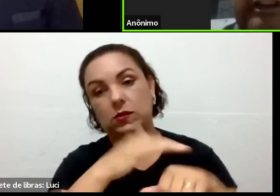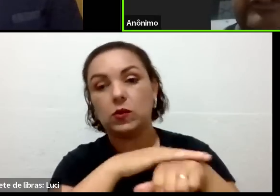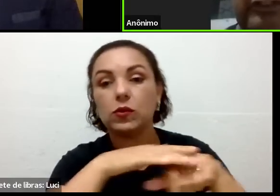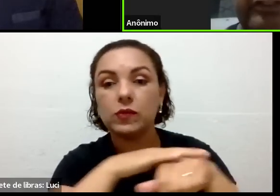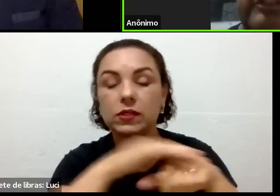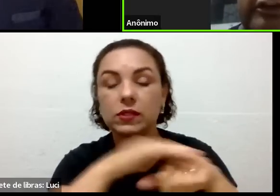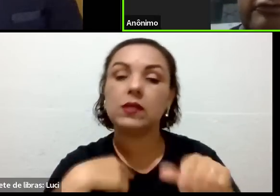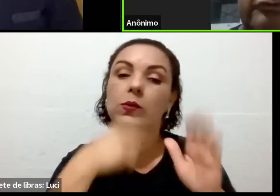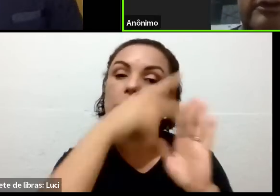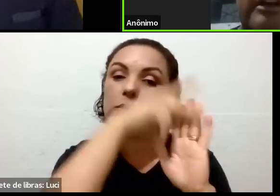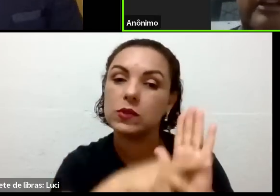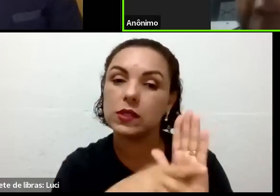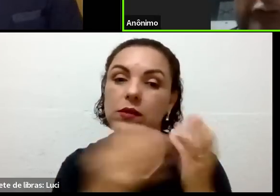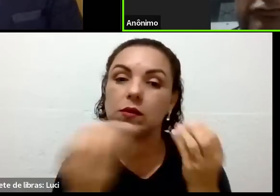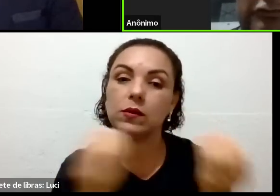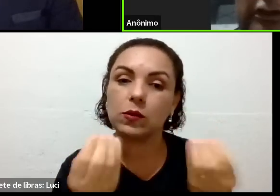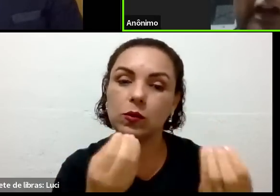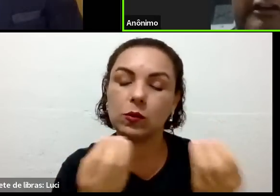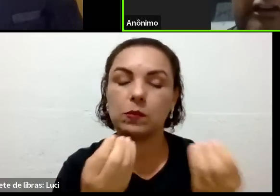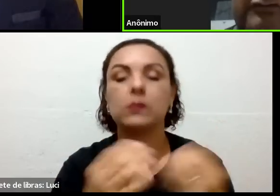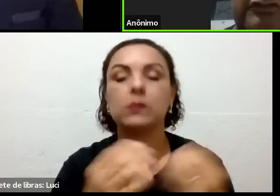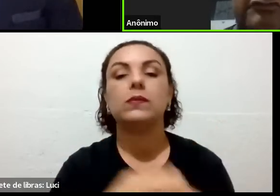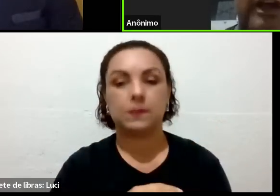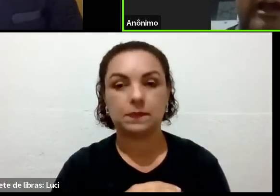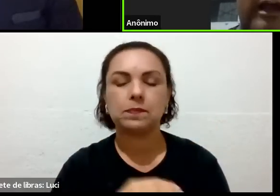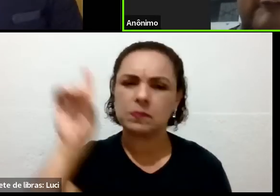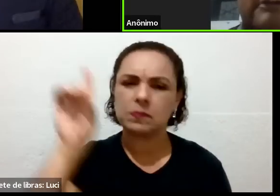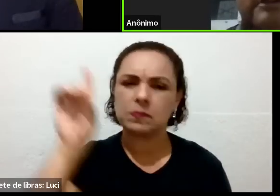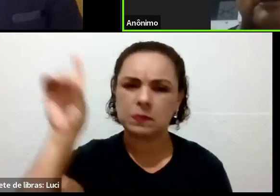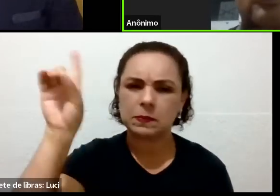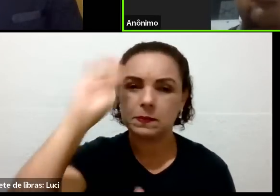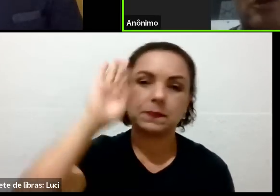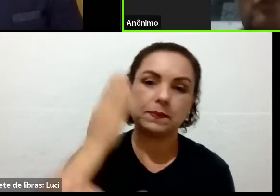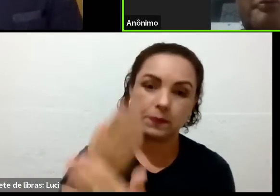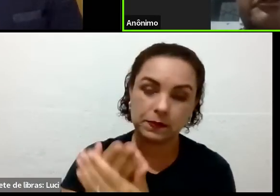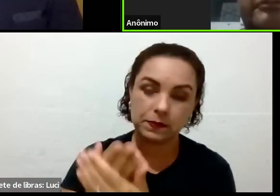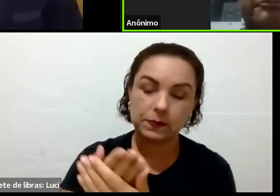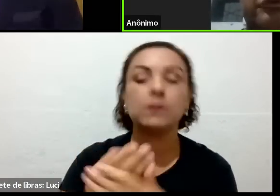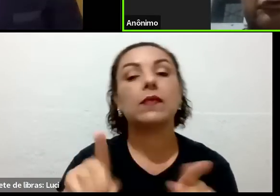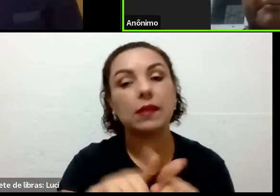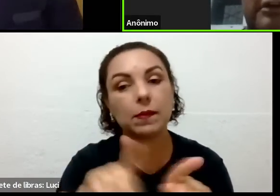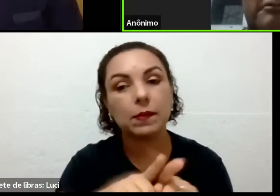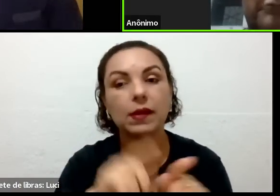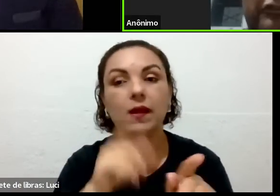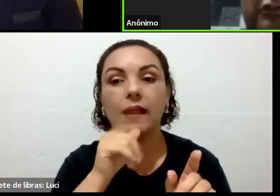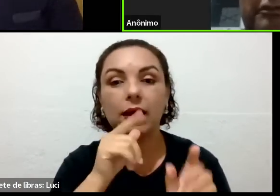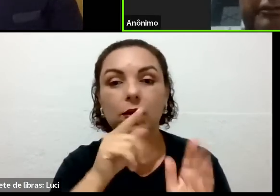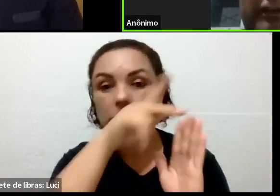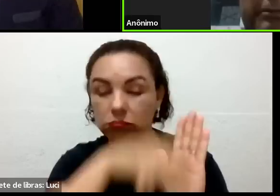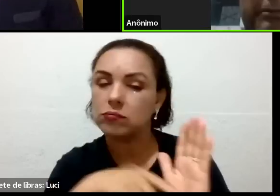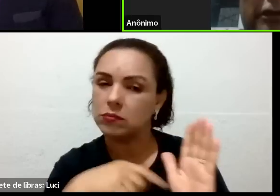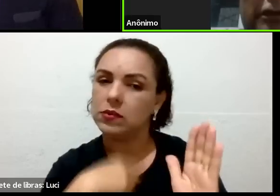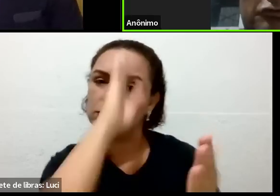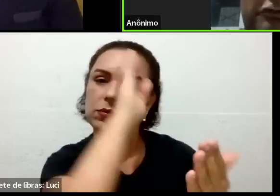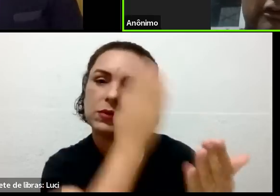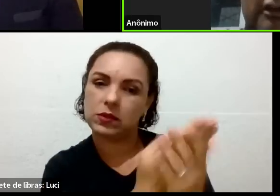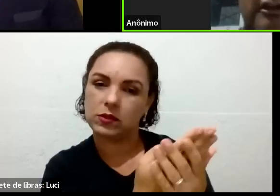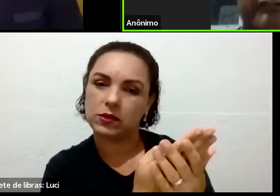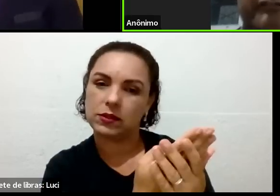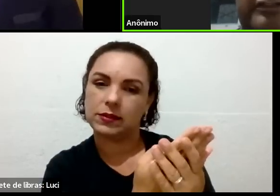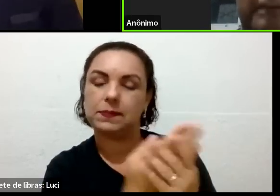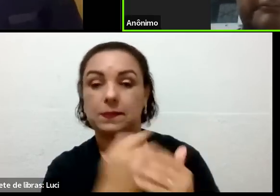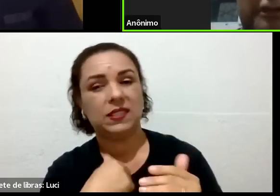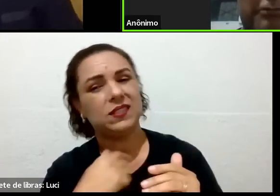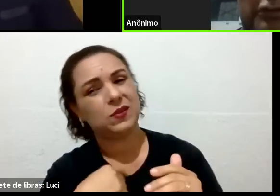Eu acredito em Deus, eu acredito, e acredito na água, só que eu não vou mentir para o senhor, porque eu mentiro e tenho as pernas curtas.